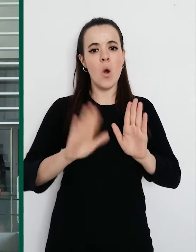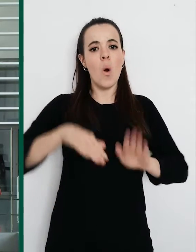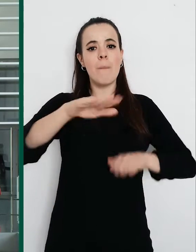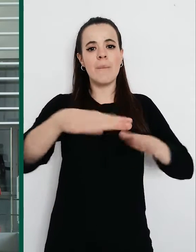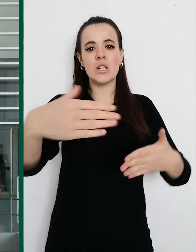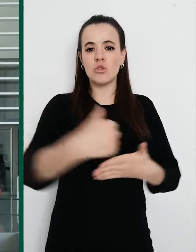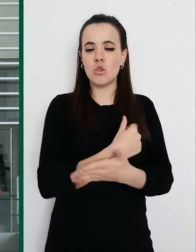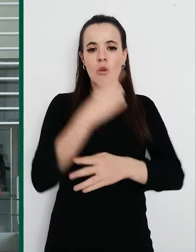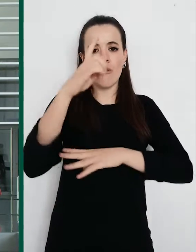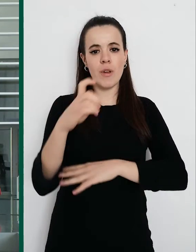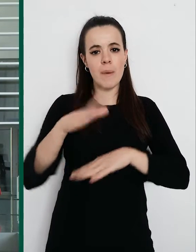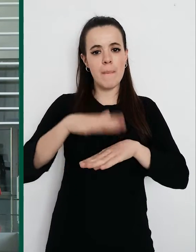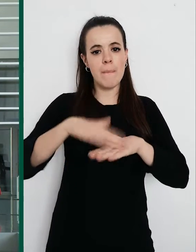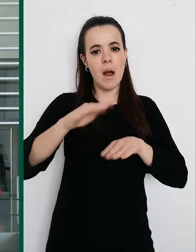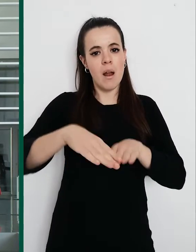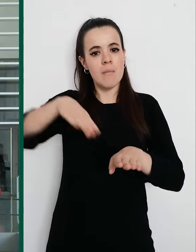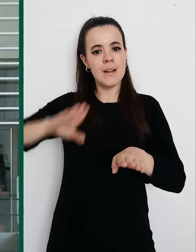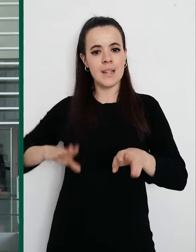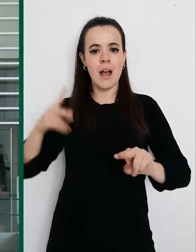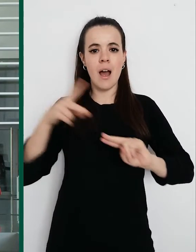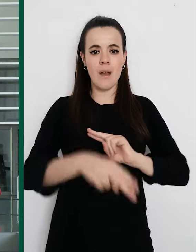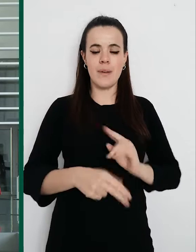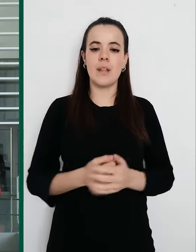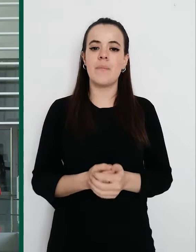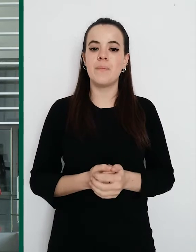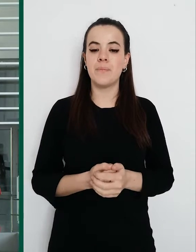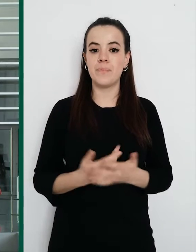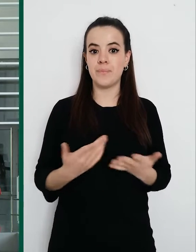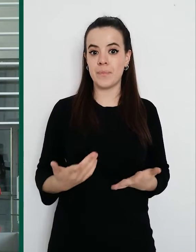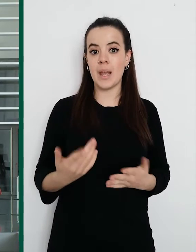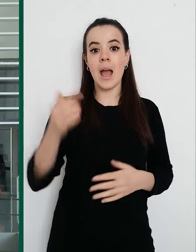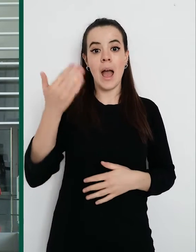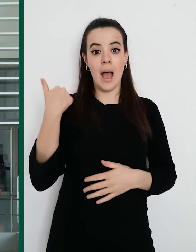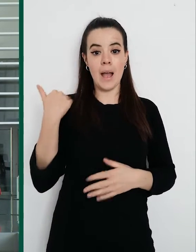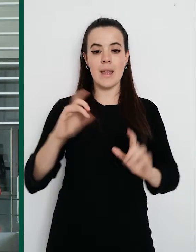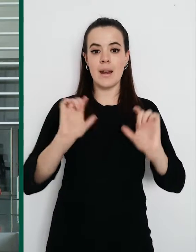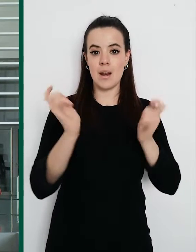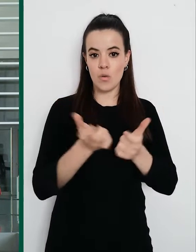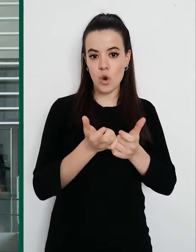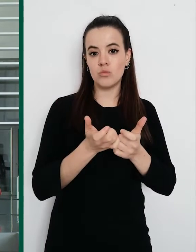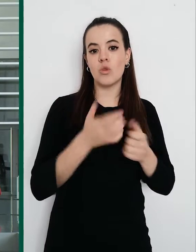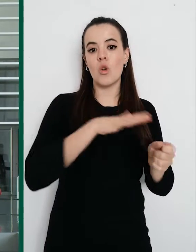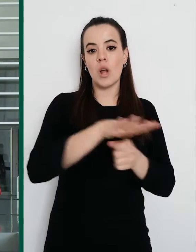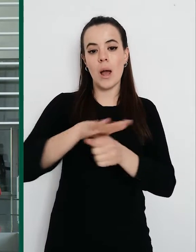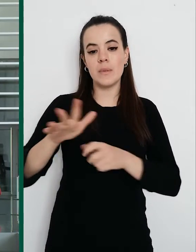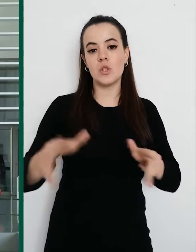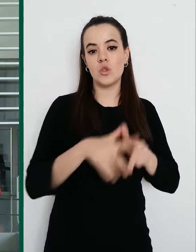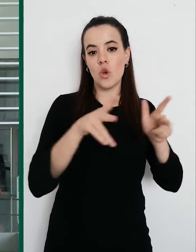hemos concretado también, como ayer, como en la reunión de ayer con los agentes sociales y los grupos parlamentarios, los